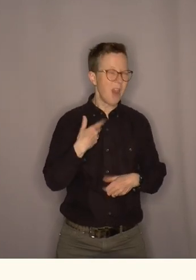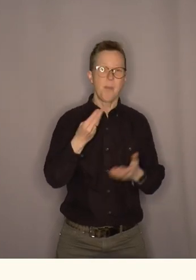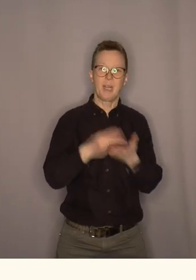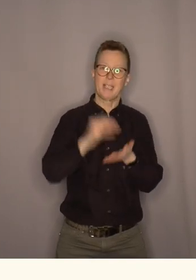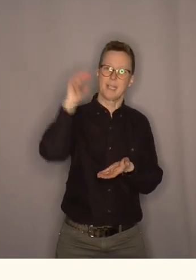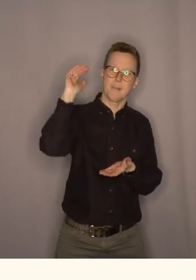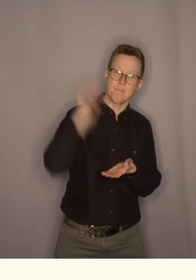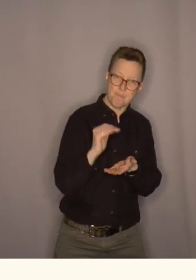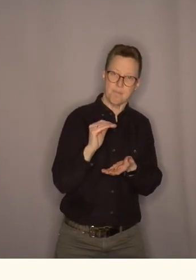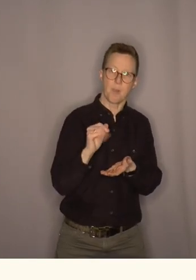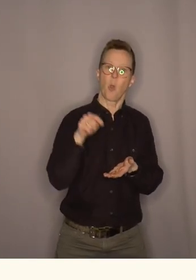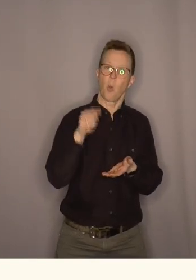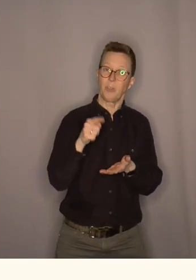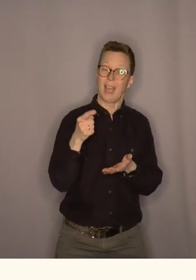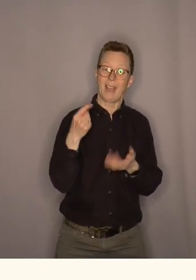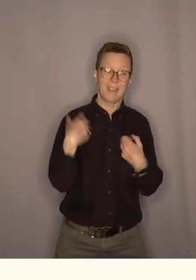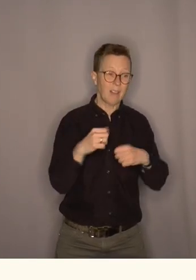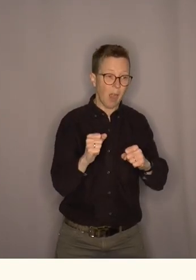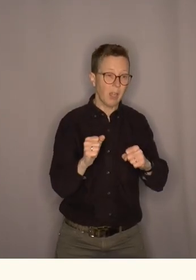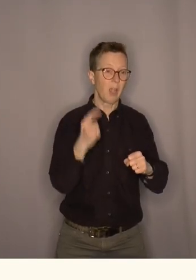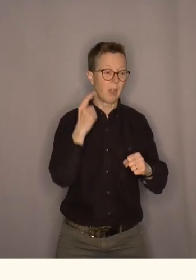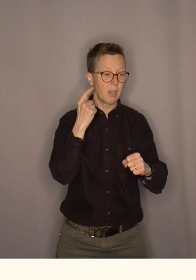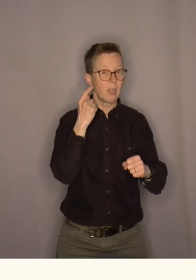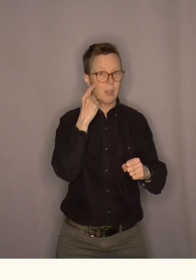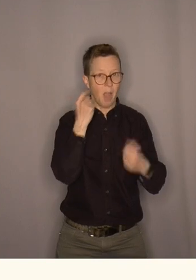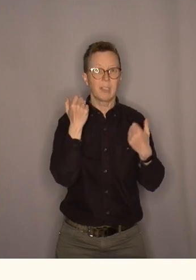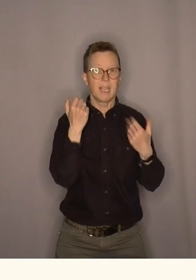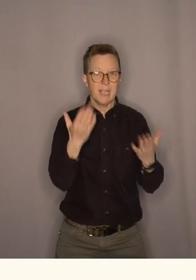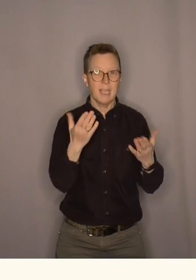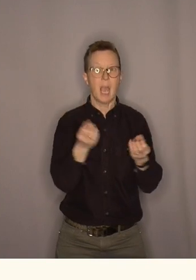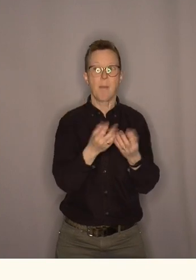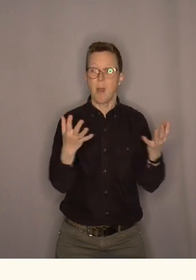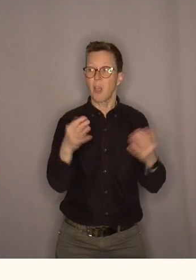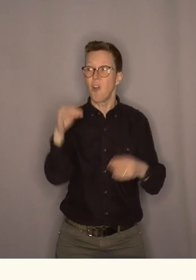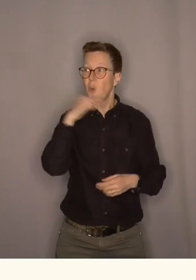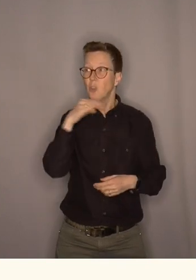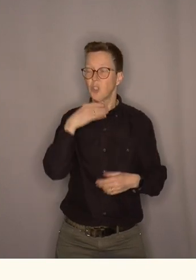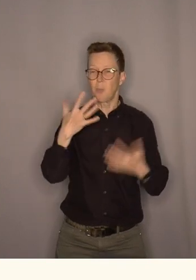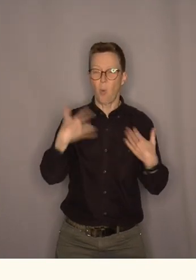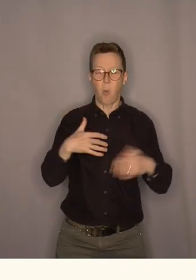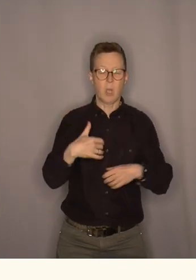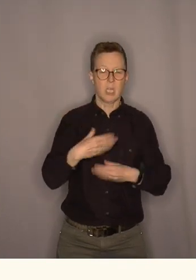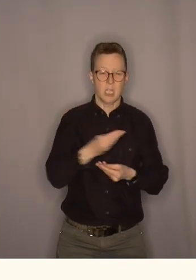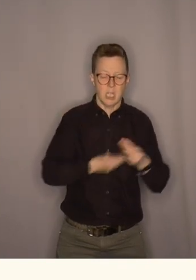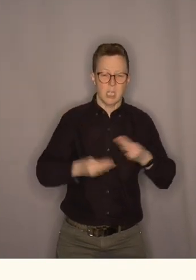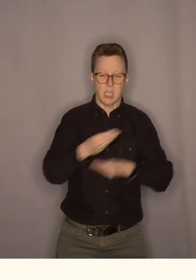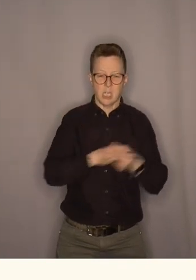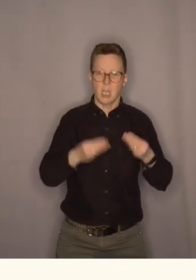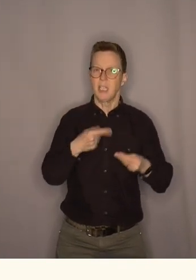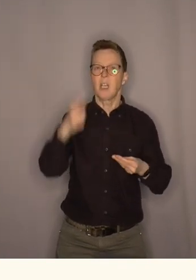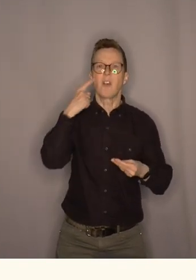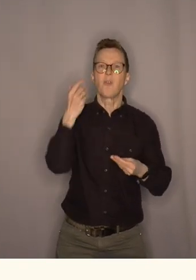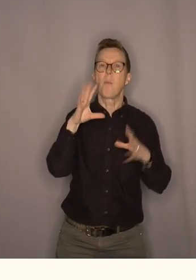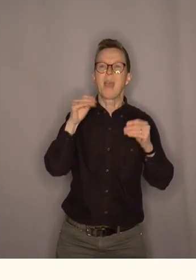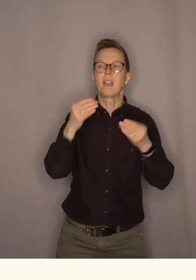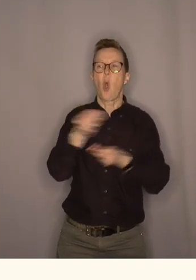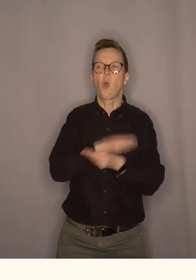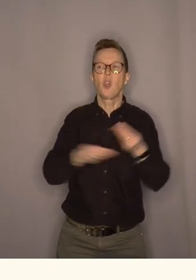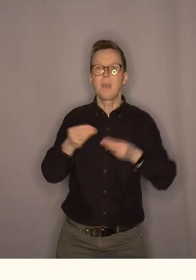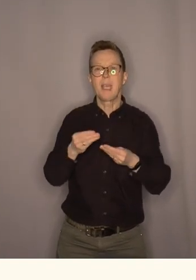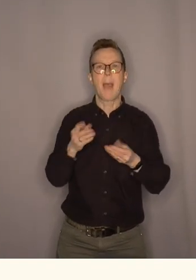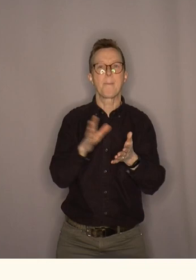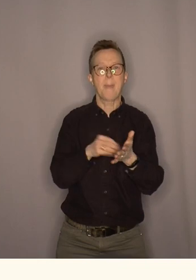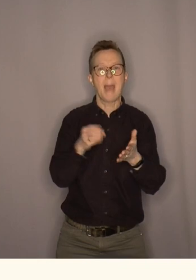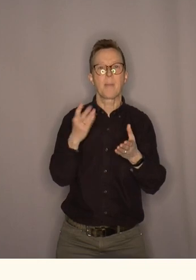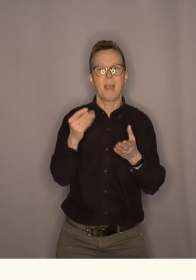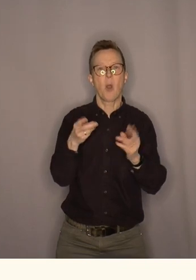tiltak som kan gi veldig mange av de noen som sliter med økonomien en bedre økonomi altså mer penger å rytte med for